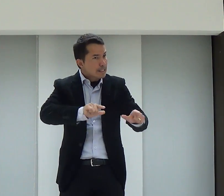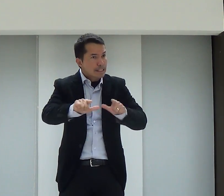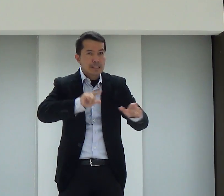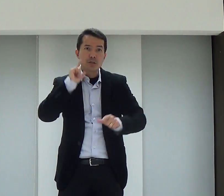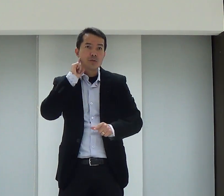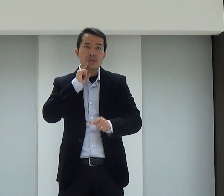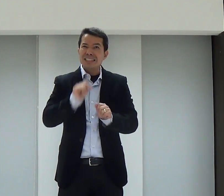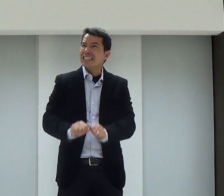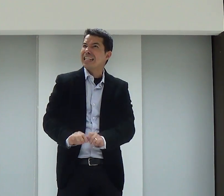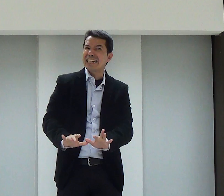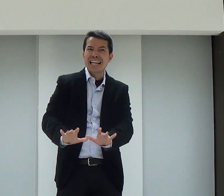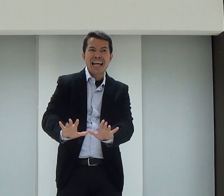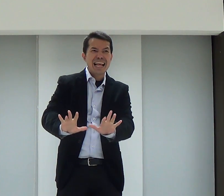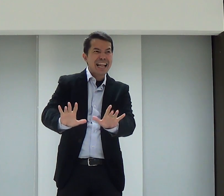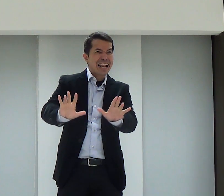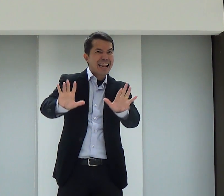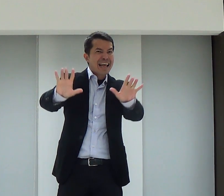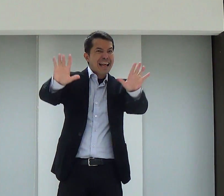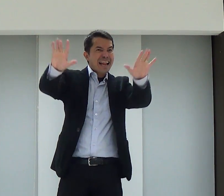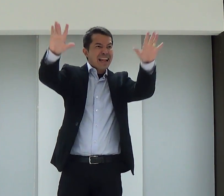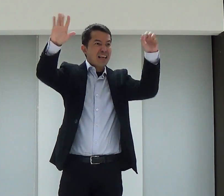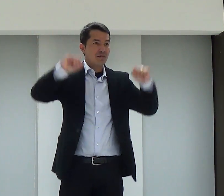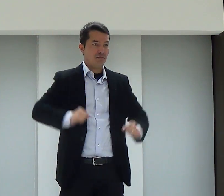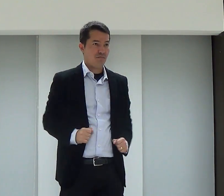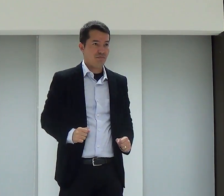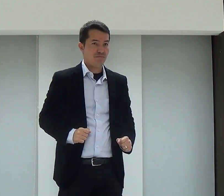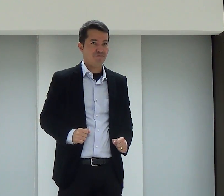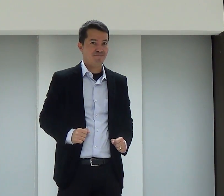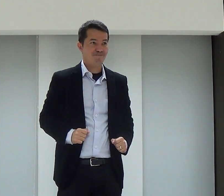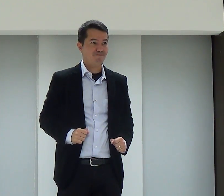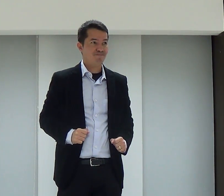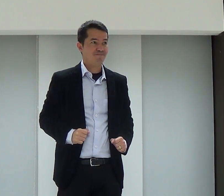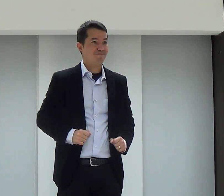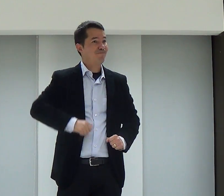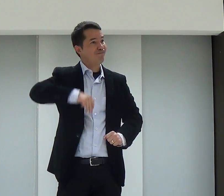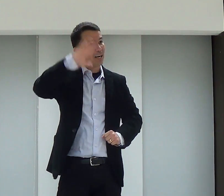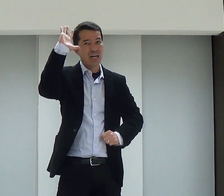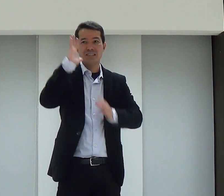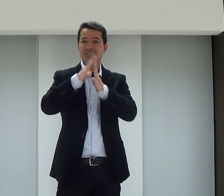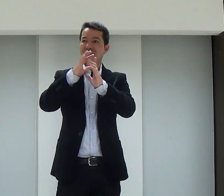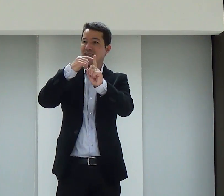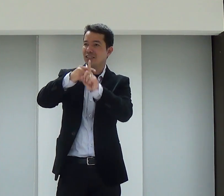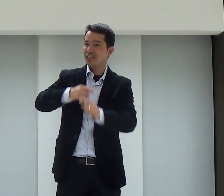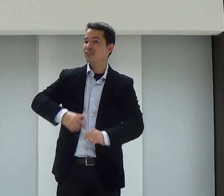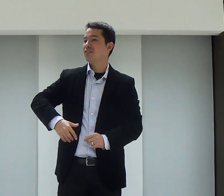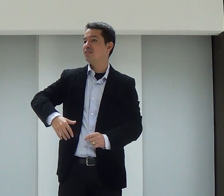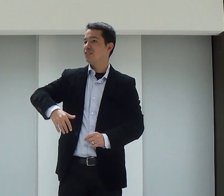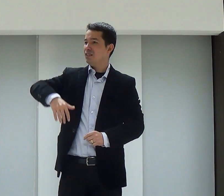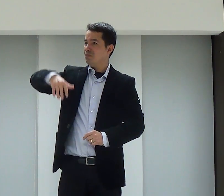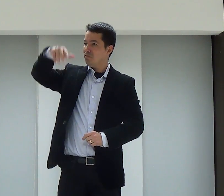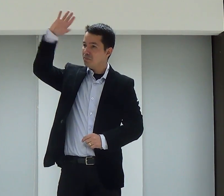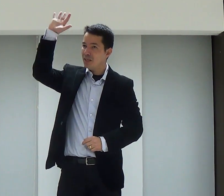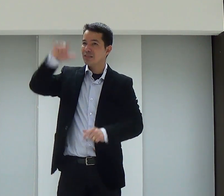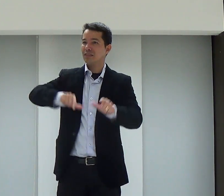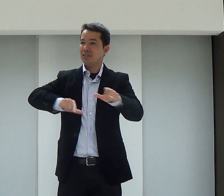para estar fazendo esse trabalho no Ministério de Consumos, para se espalhar com todo o Brasil, para que mais igrejas possam